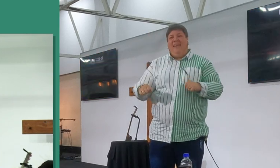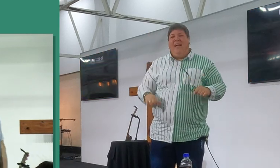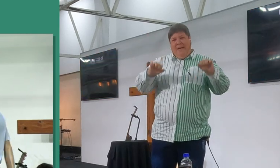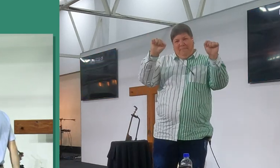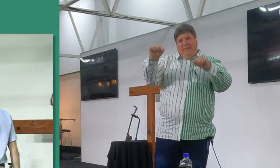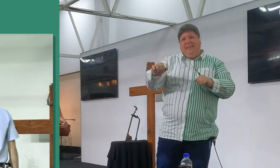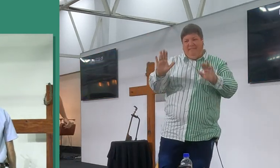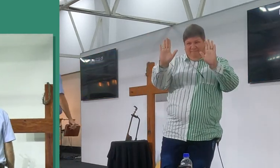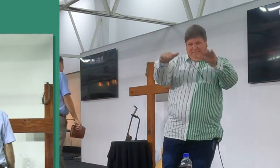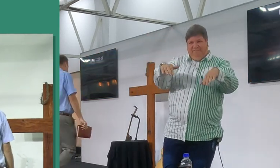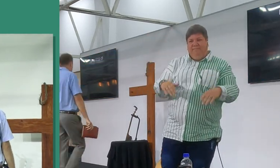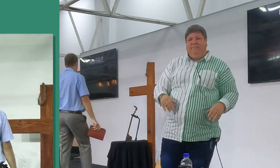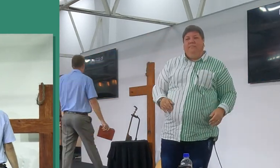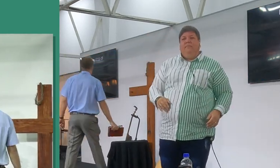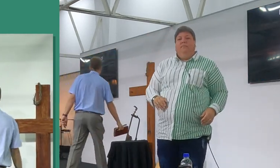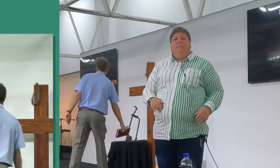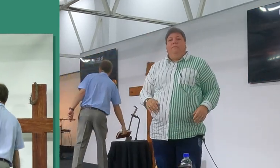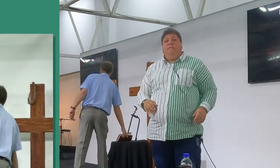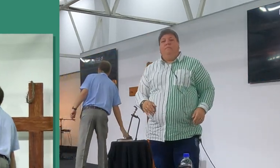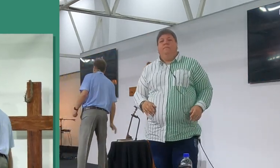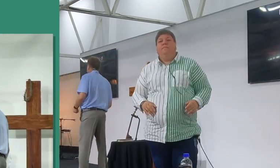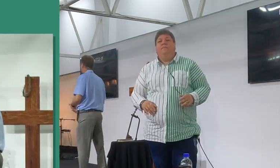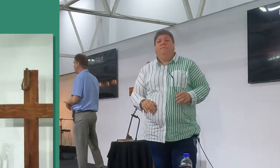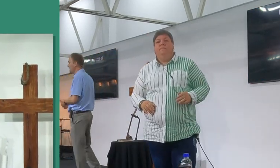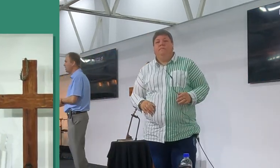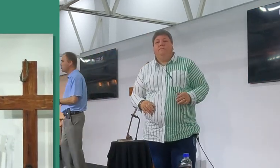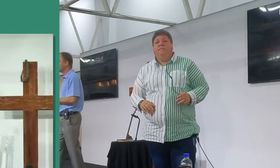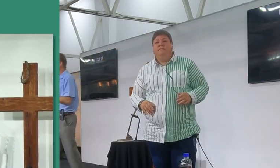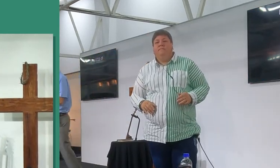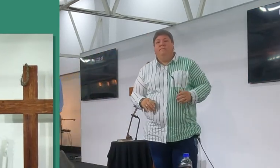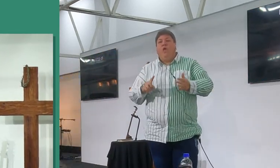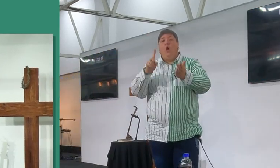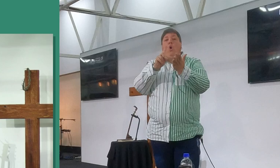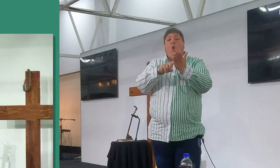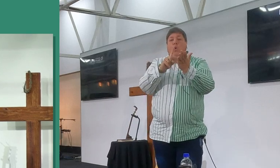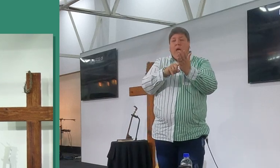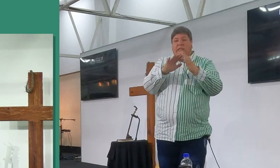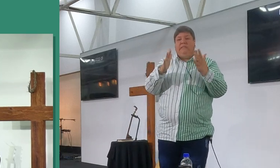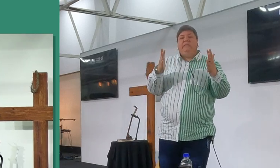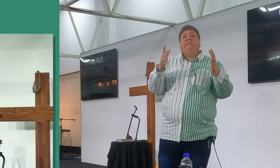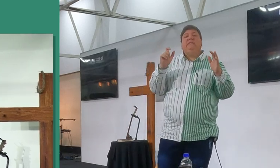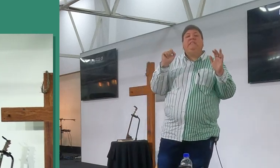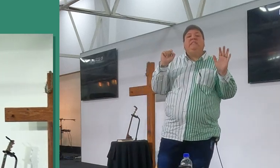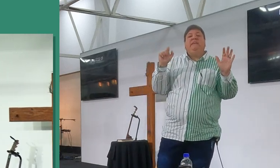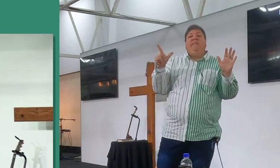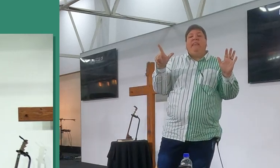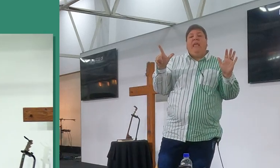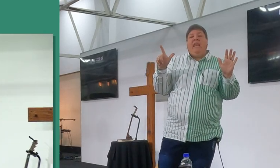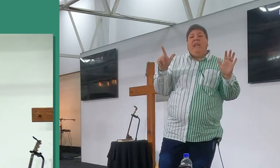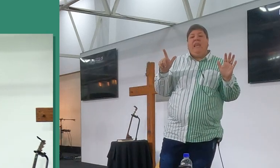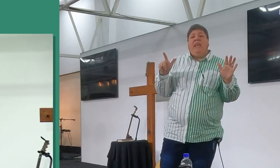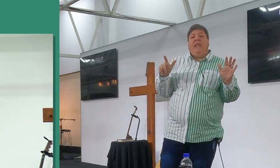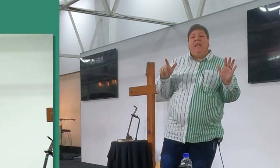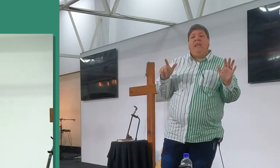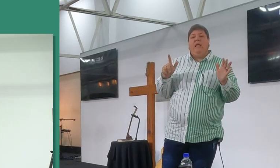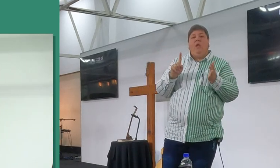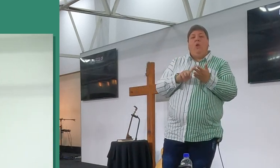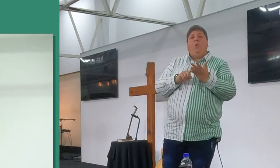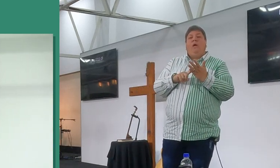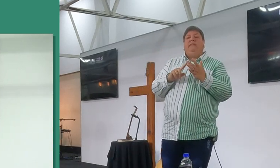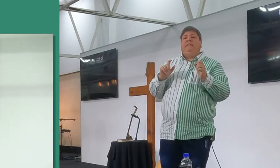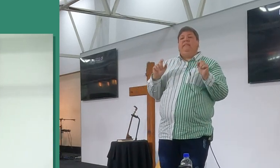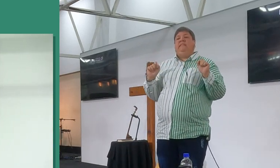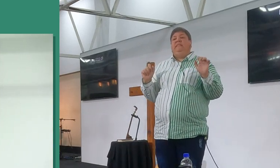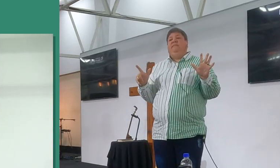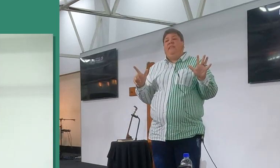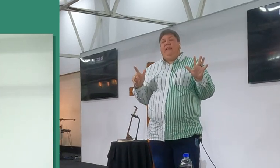amen, baie dankie, jy kan so langt jou bybel opmaak, by Lukas 17, Lukas 17, ons gaan een paar verse lees, vanaf vers 11, Lukas 17, vanaf